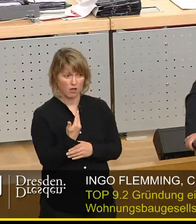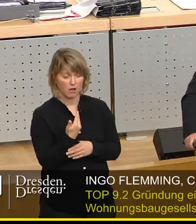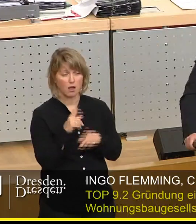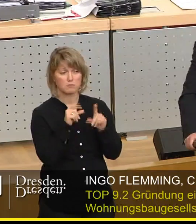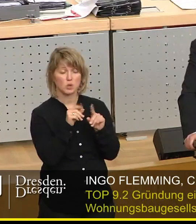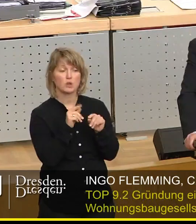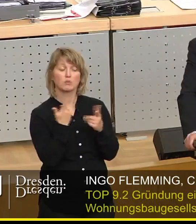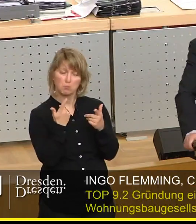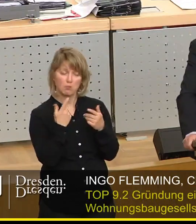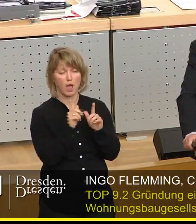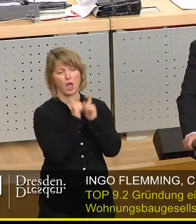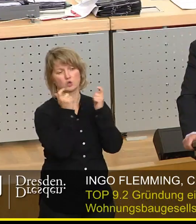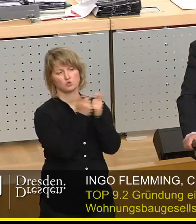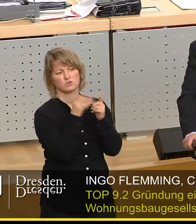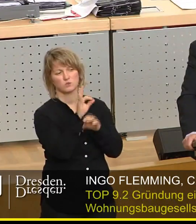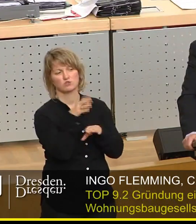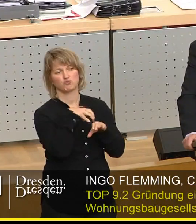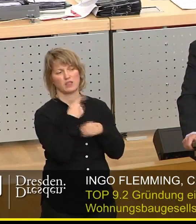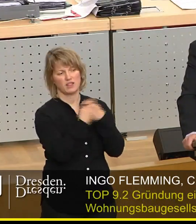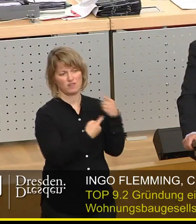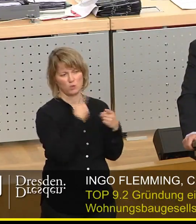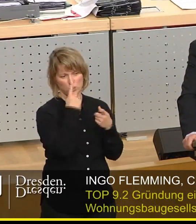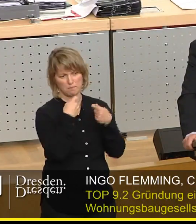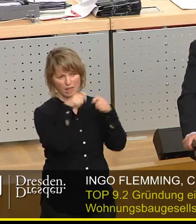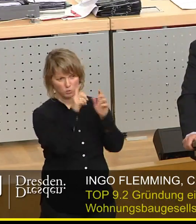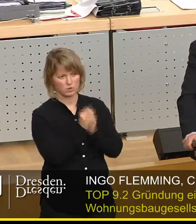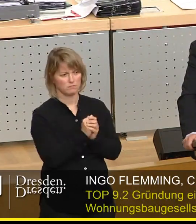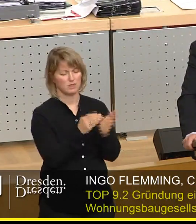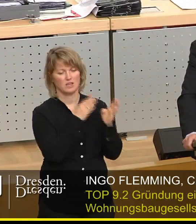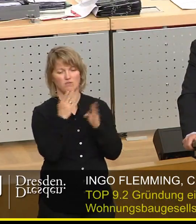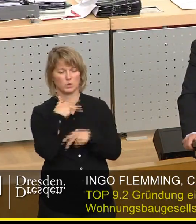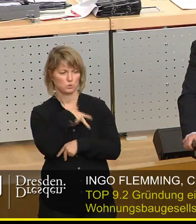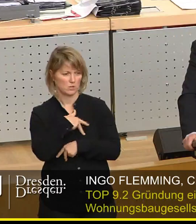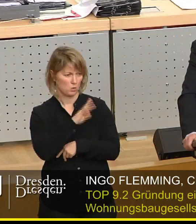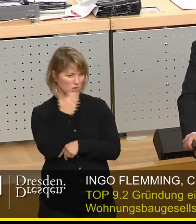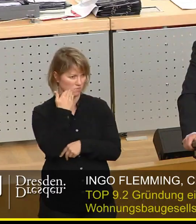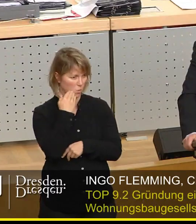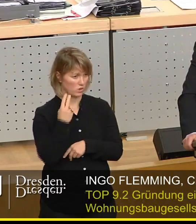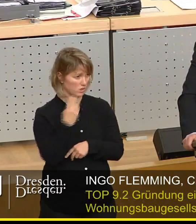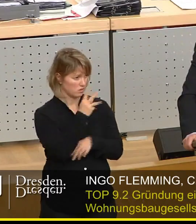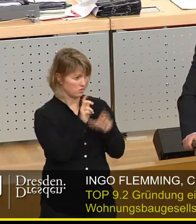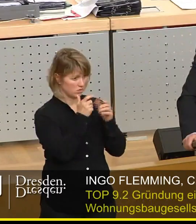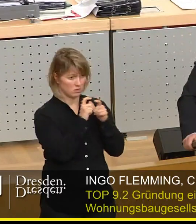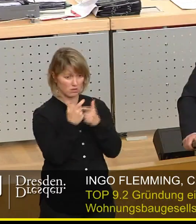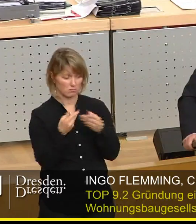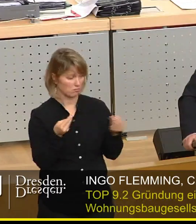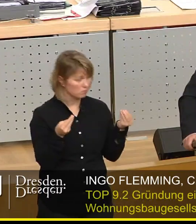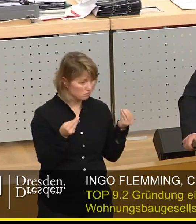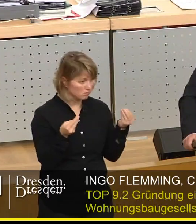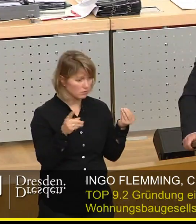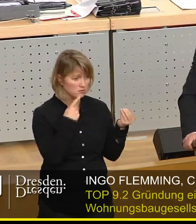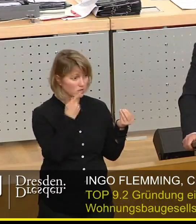den Ausschuss für Stadtentwicklung und Bau und den Ausschuss für Soziales und Wohnen bewegt, dieser Vorlage nicht